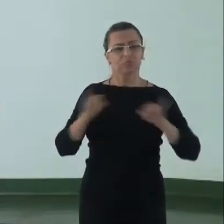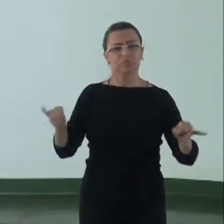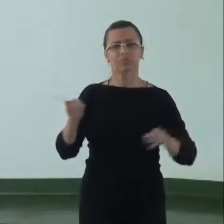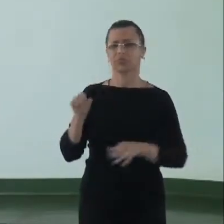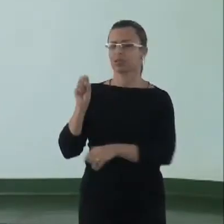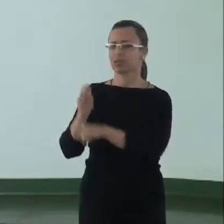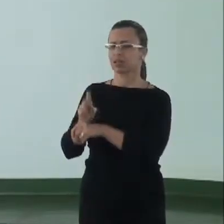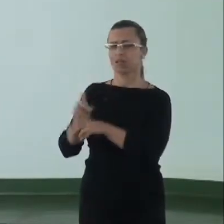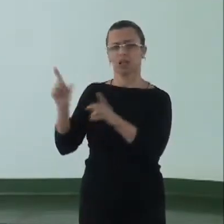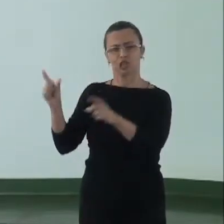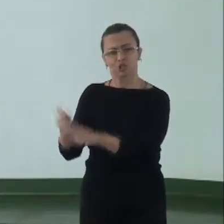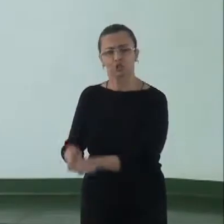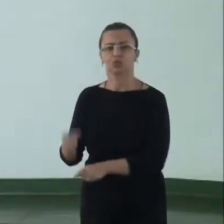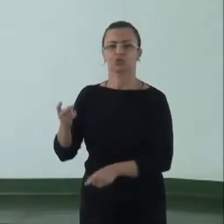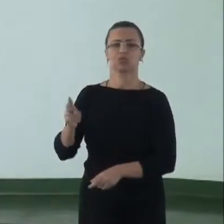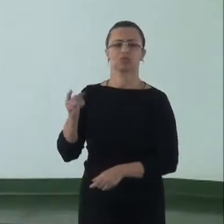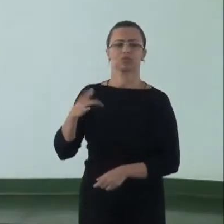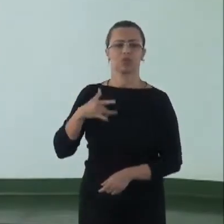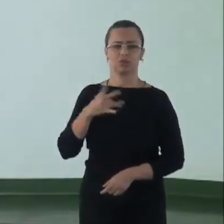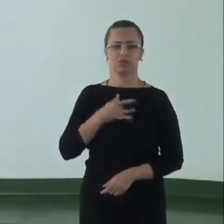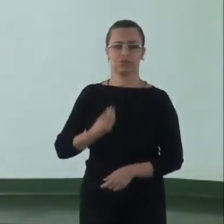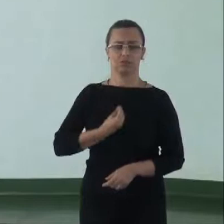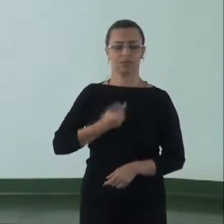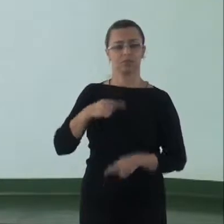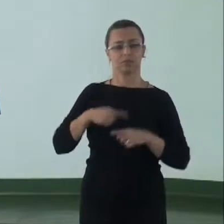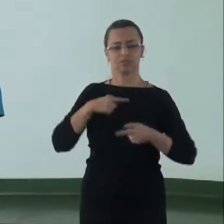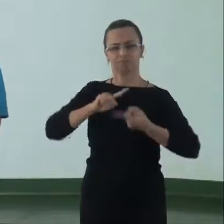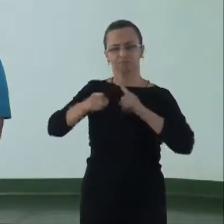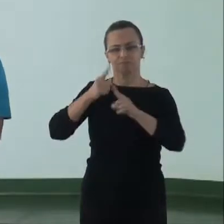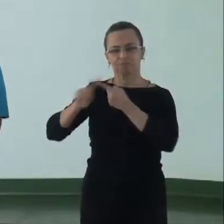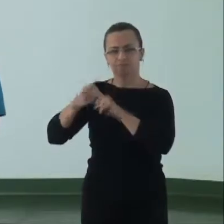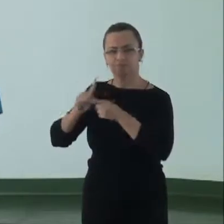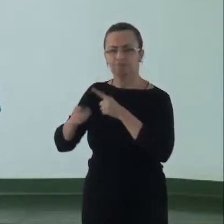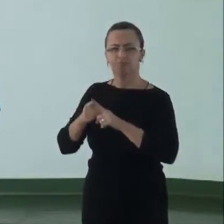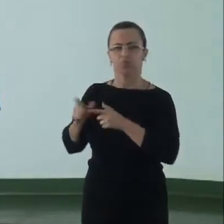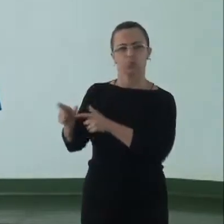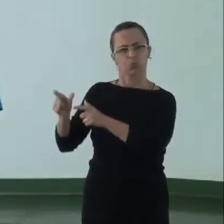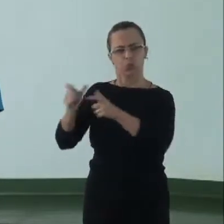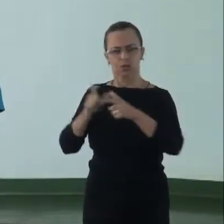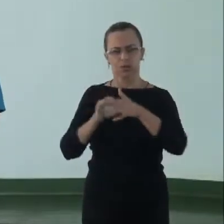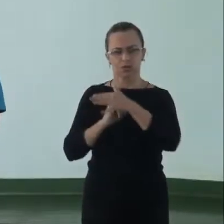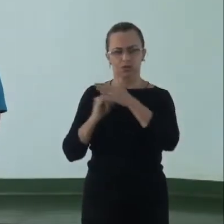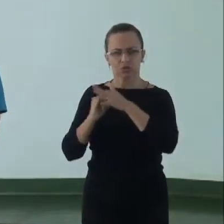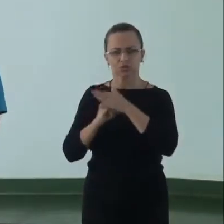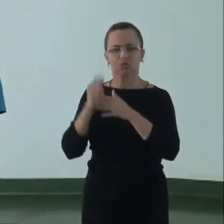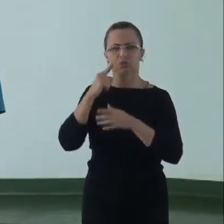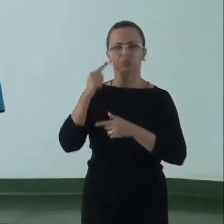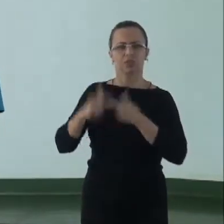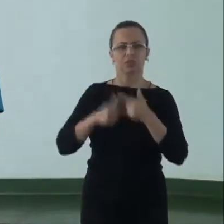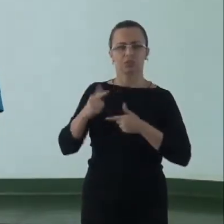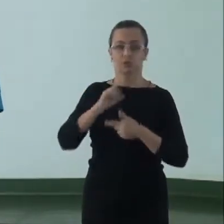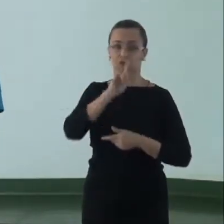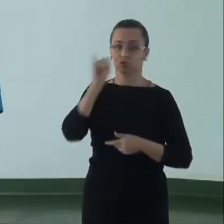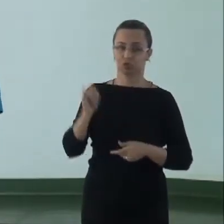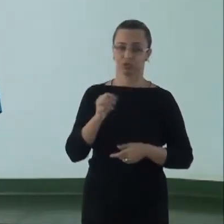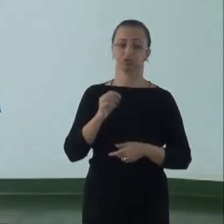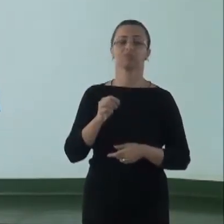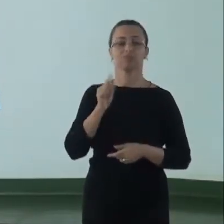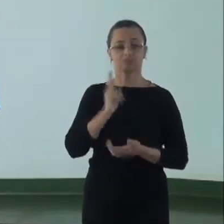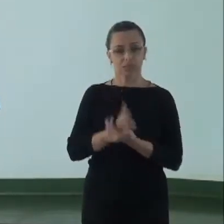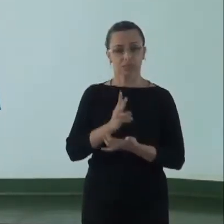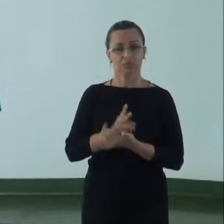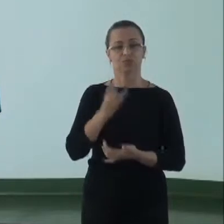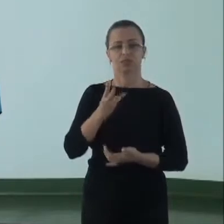está realizando uma articulação entre várias instituições para atividades nesse dia e a